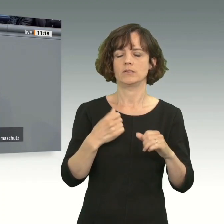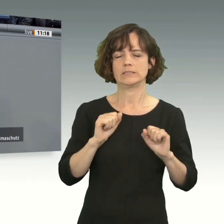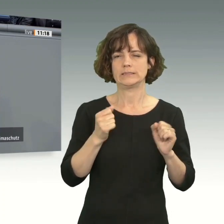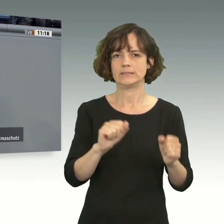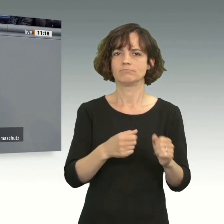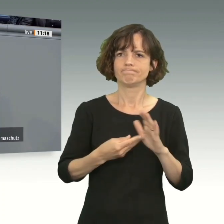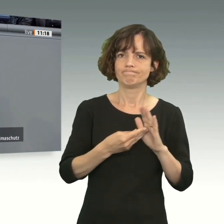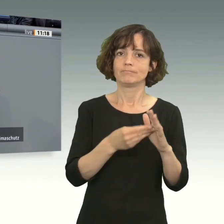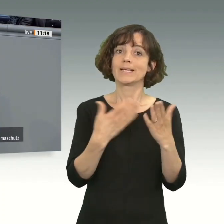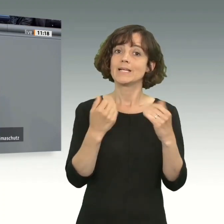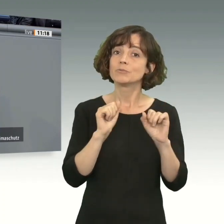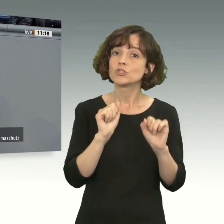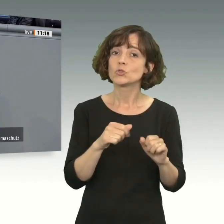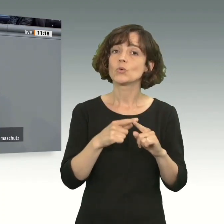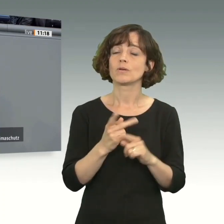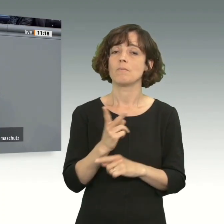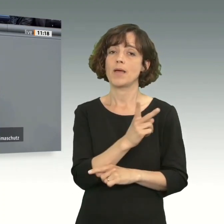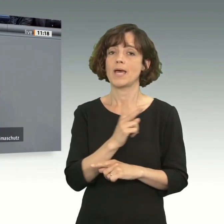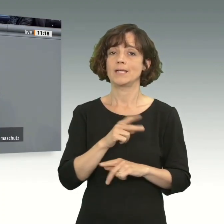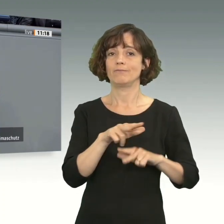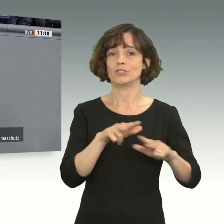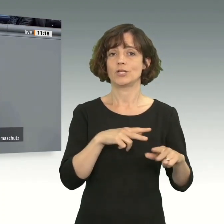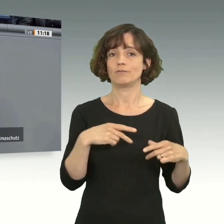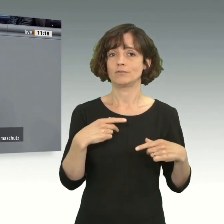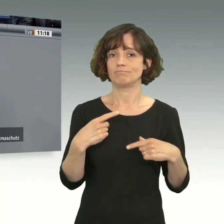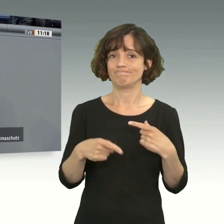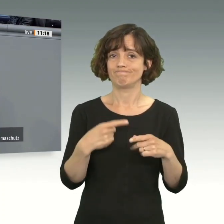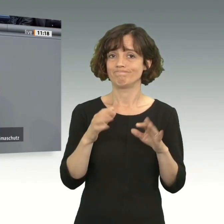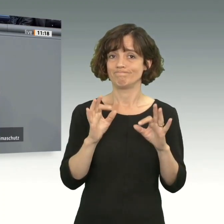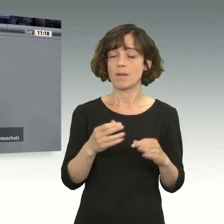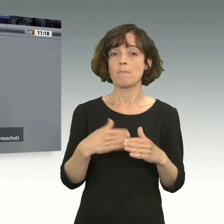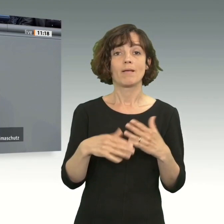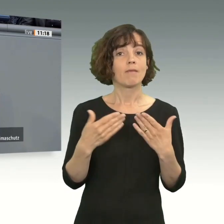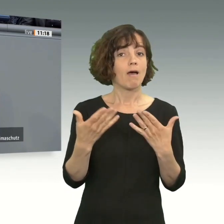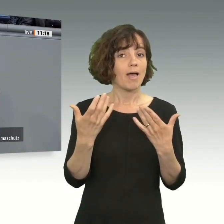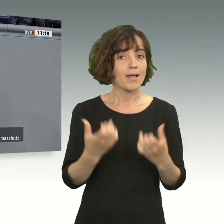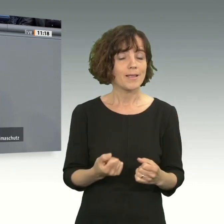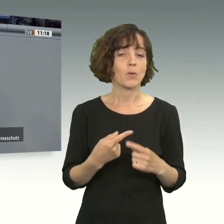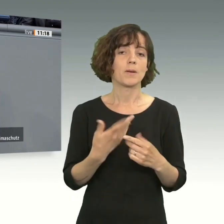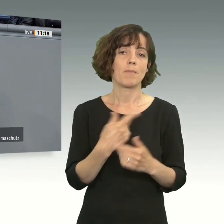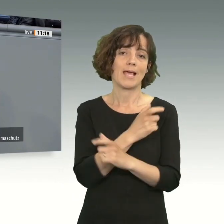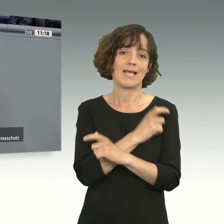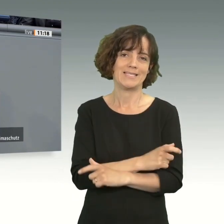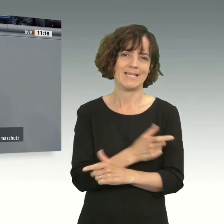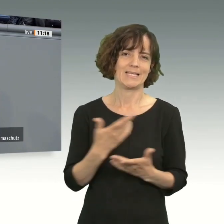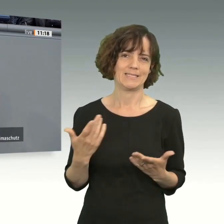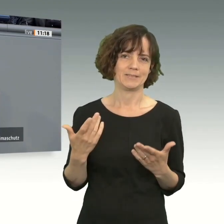das es Klima schützt und unsere beiden Wirtschaften nachhaltiger und resilienter macht.